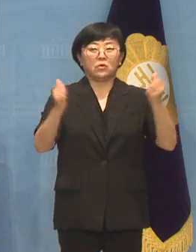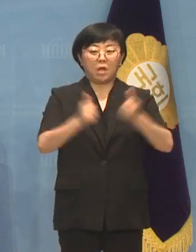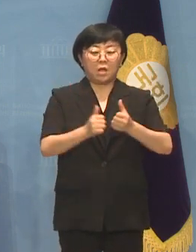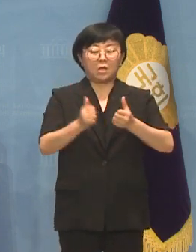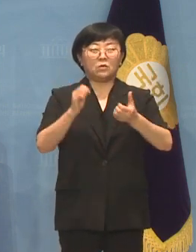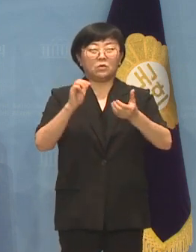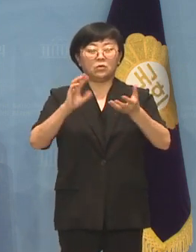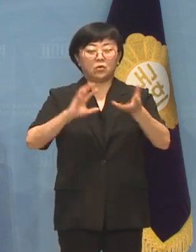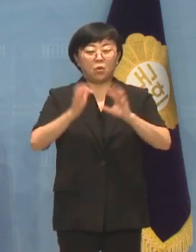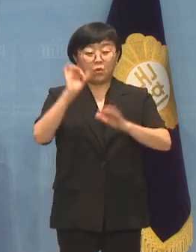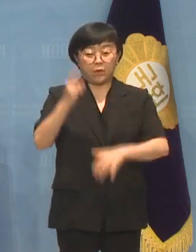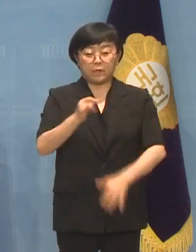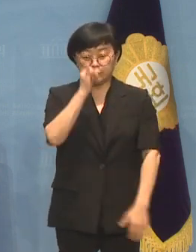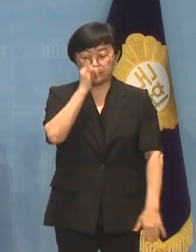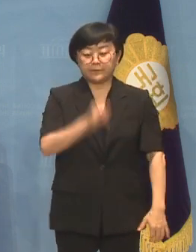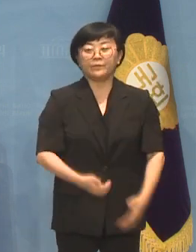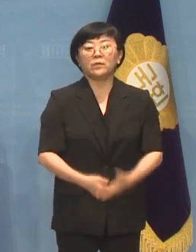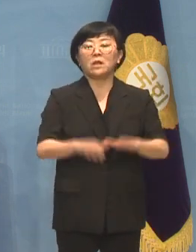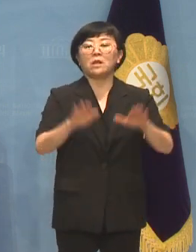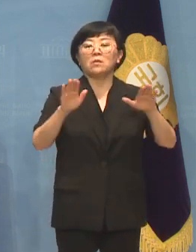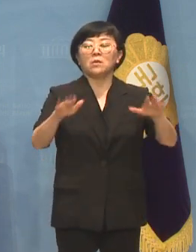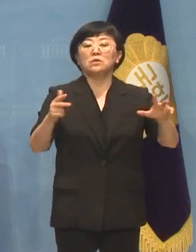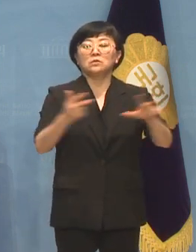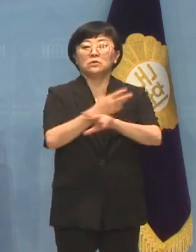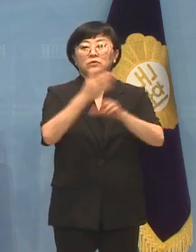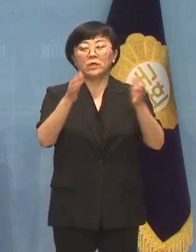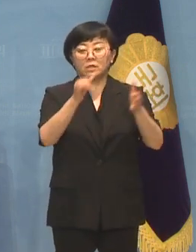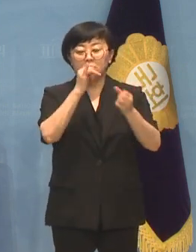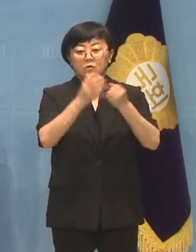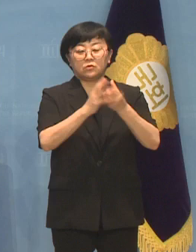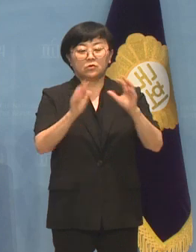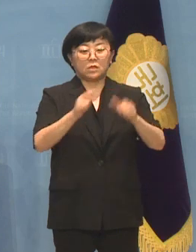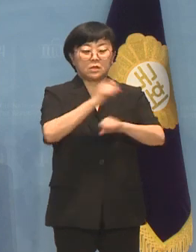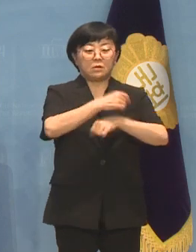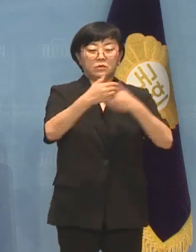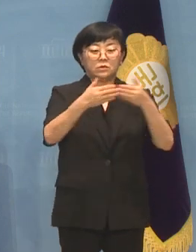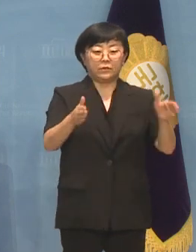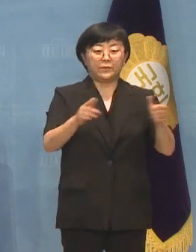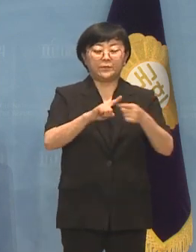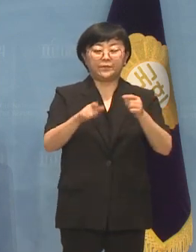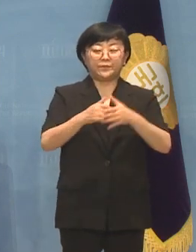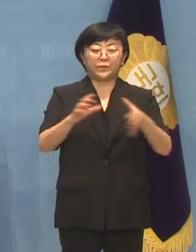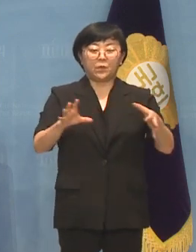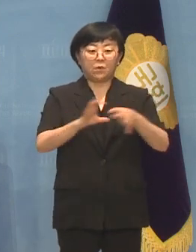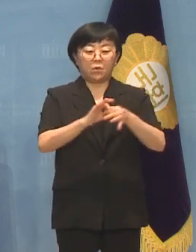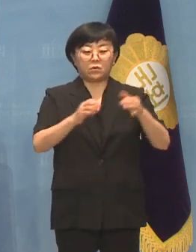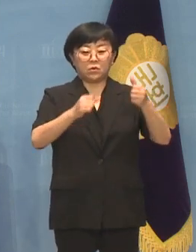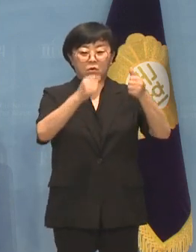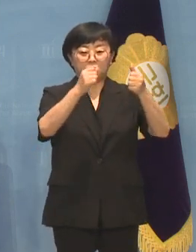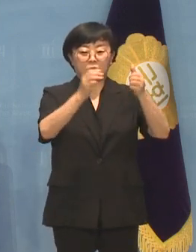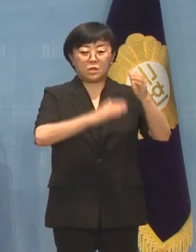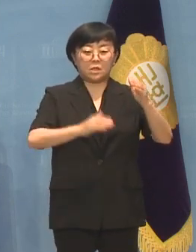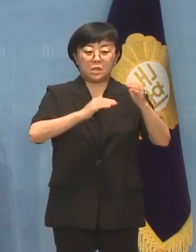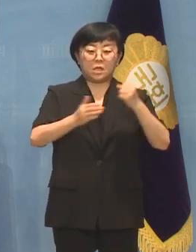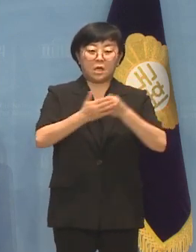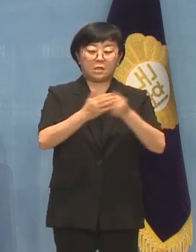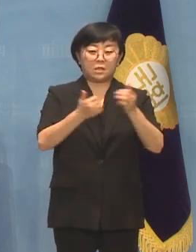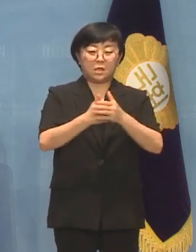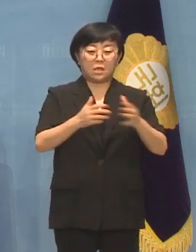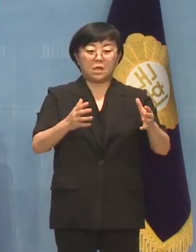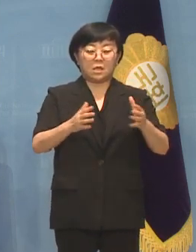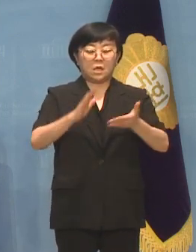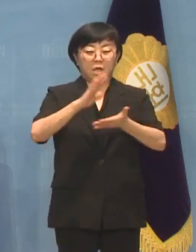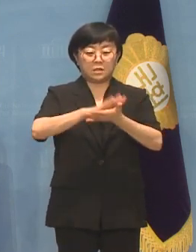예정되어 있습니다 이번주에 있을 국회사무처와 소속기관의 주요 행사 및 발간물을